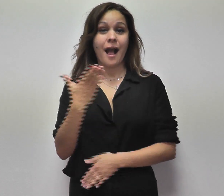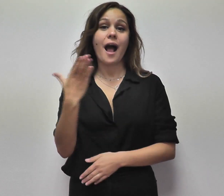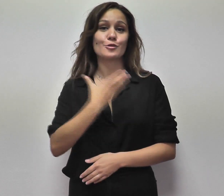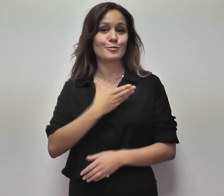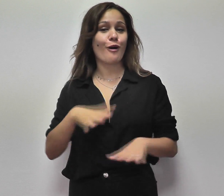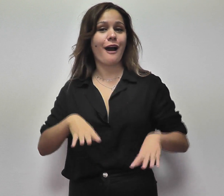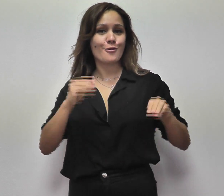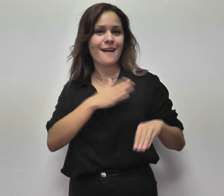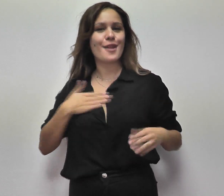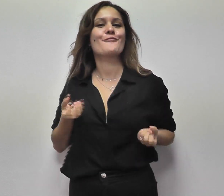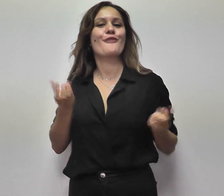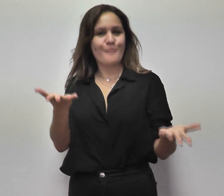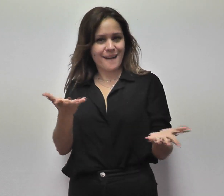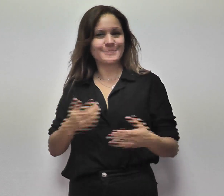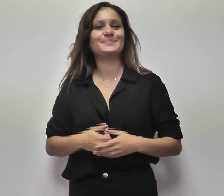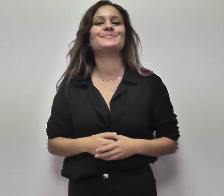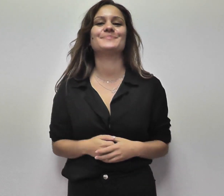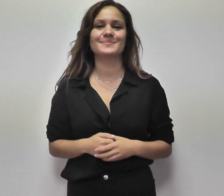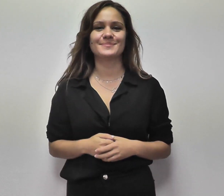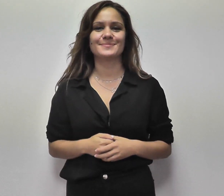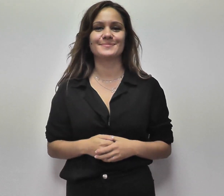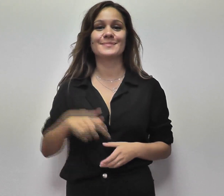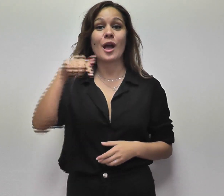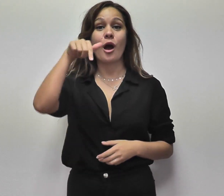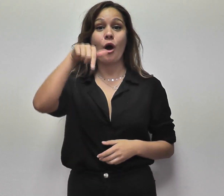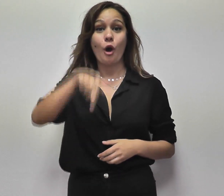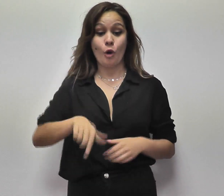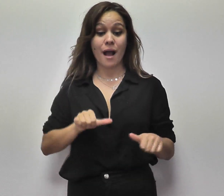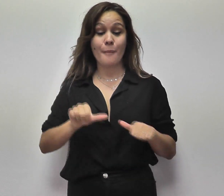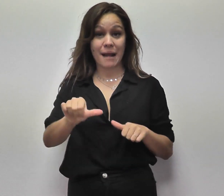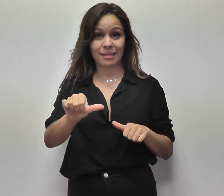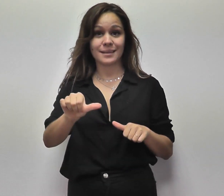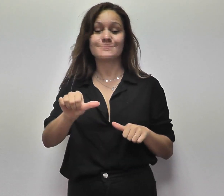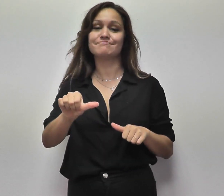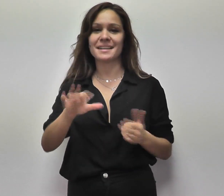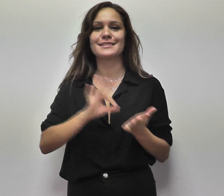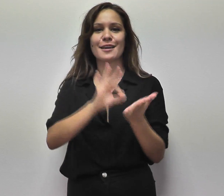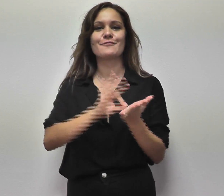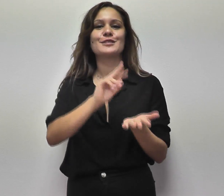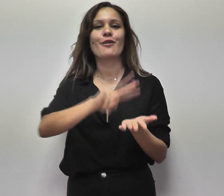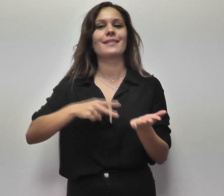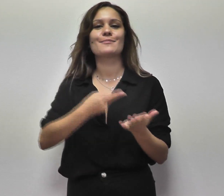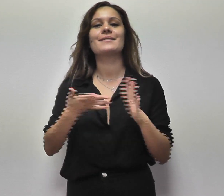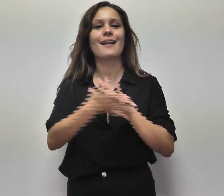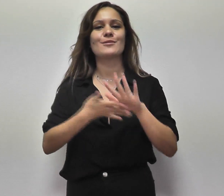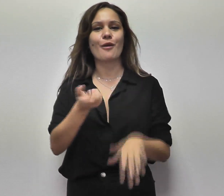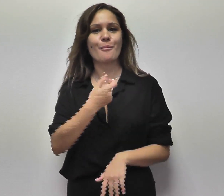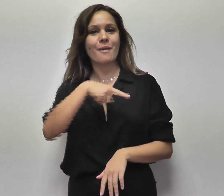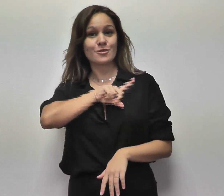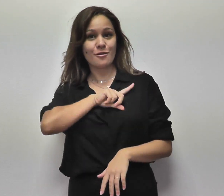Buenos días, Ayuntamiento de Arona quiere informar. A partir de hoy, el servicio de intérprete